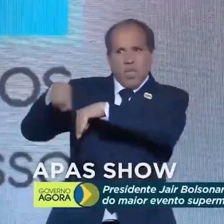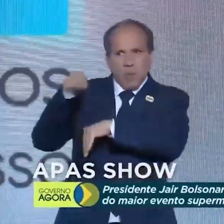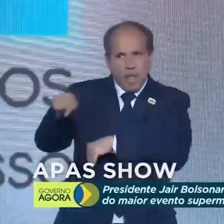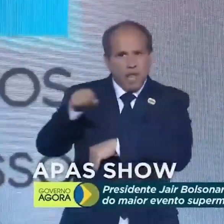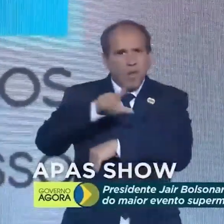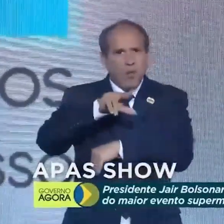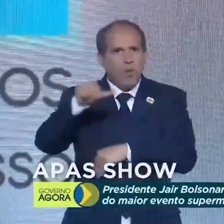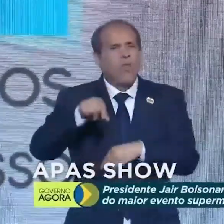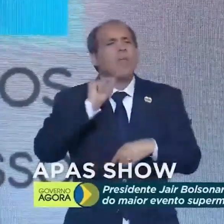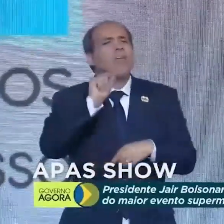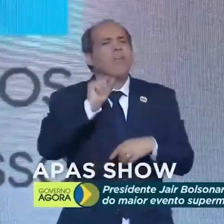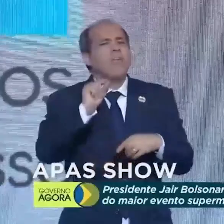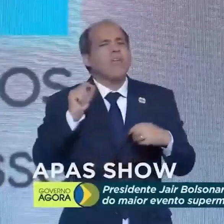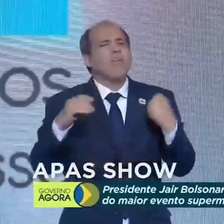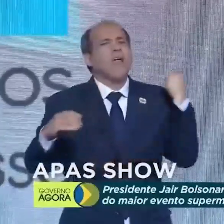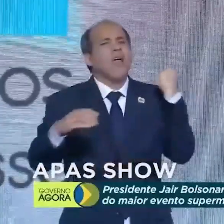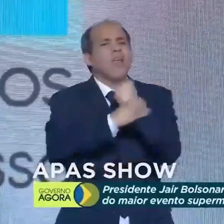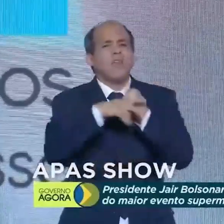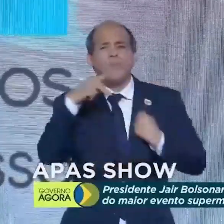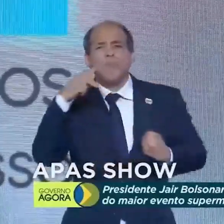Quem está dando essa certeza para ele?